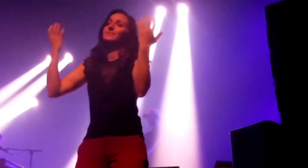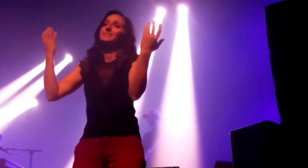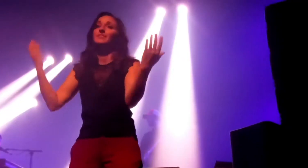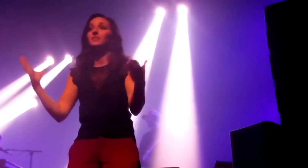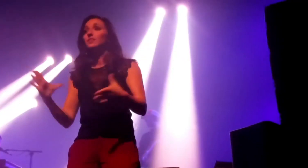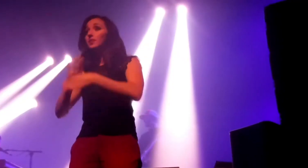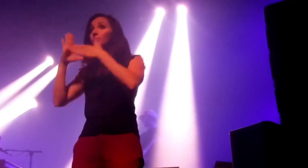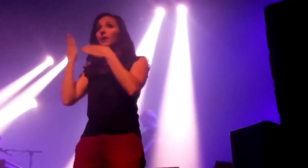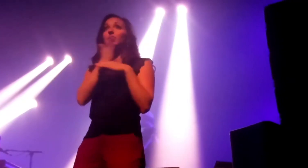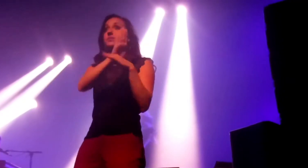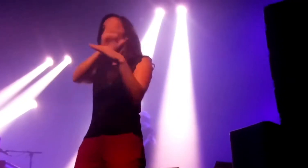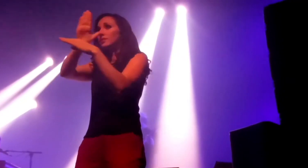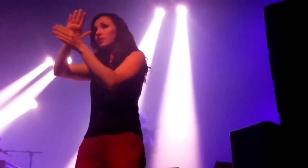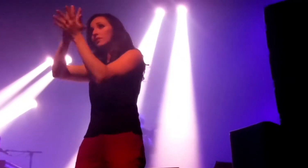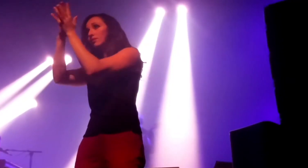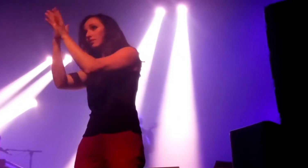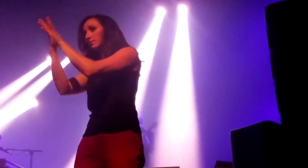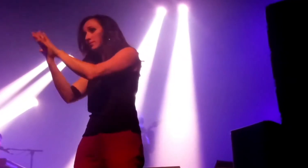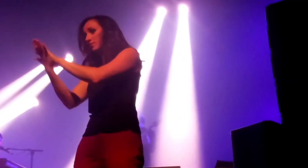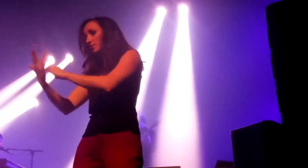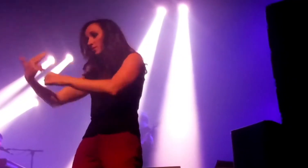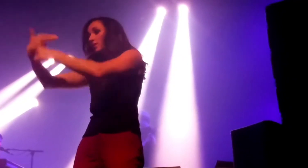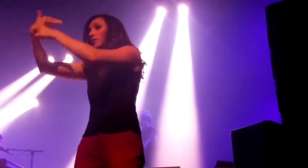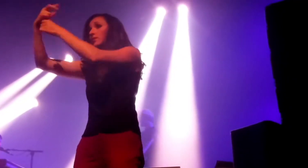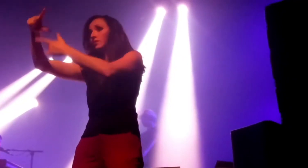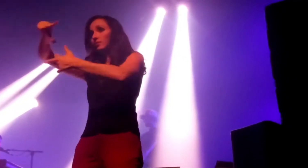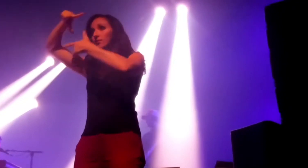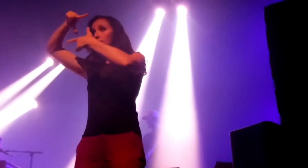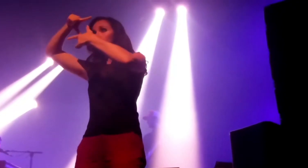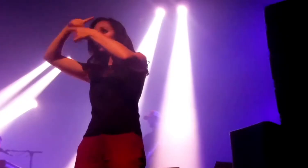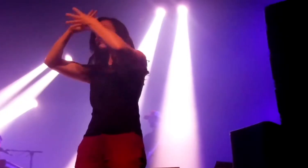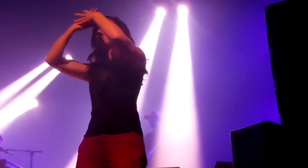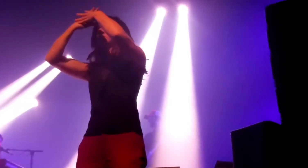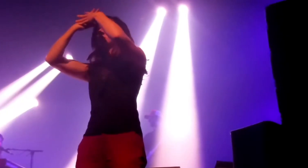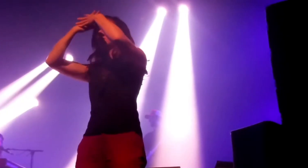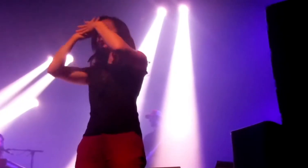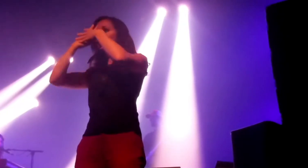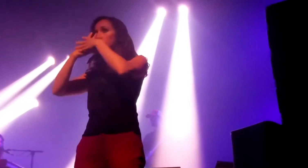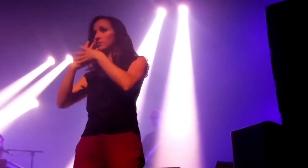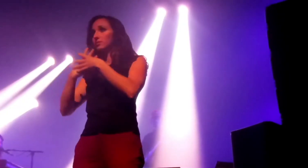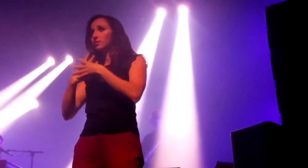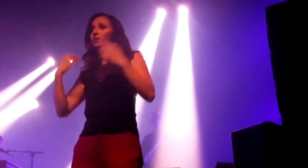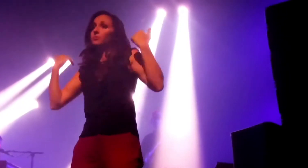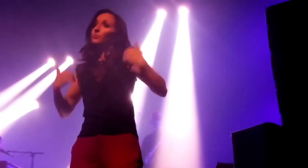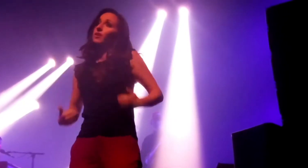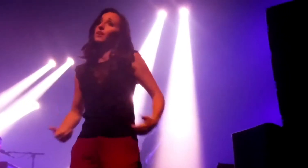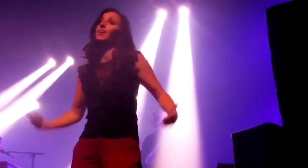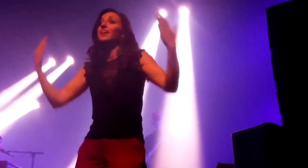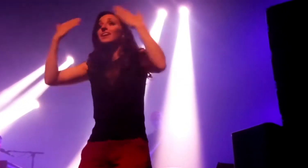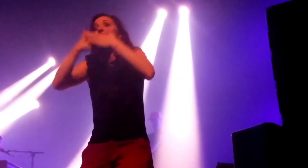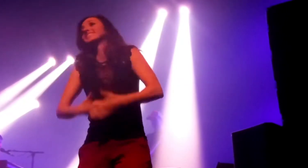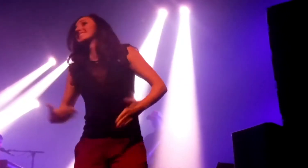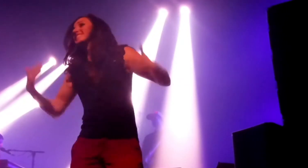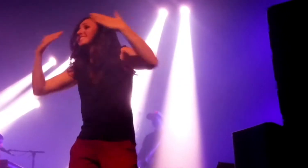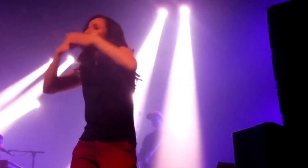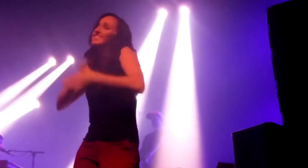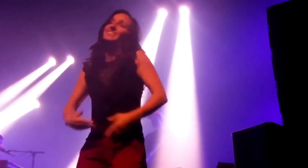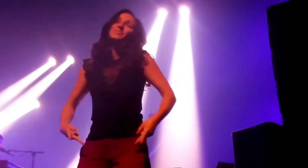Abîmer mon image, j'ai l'écran crevé Moi je veux vivre comme au